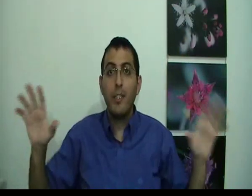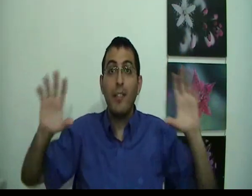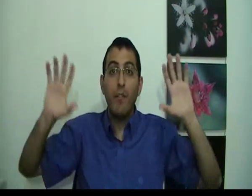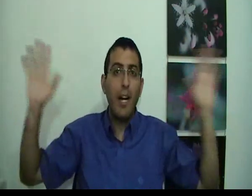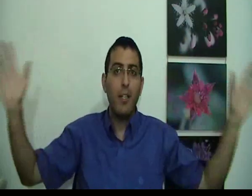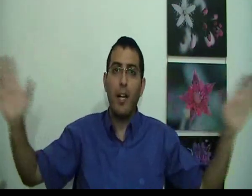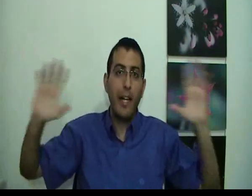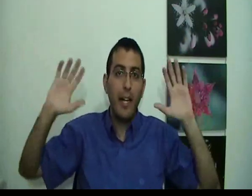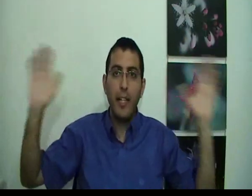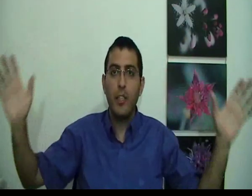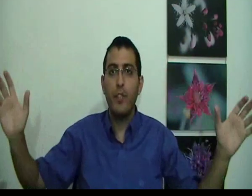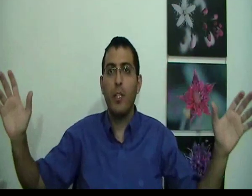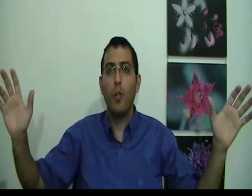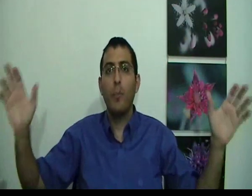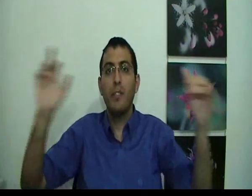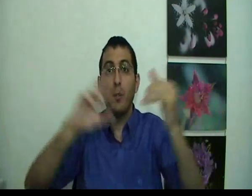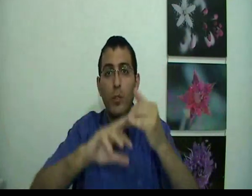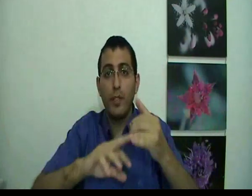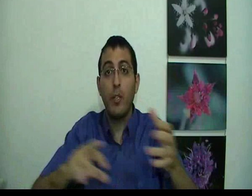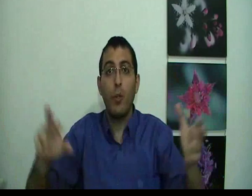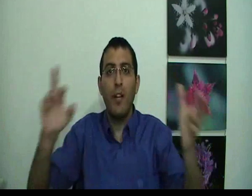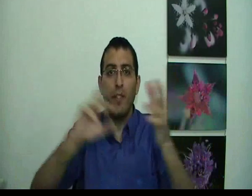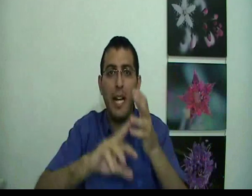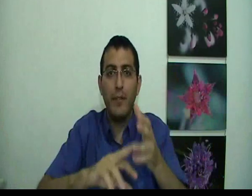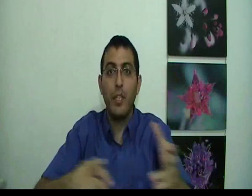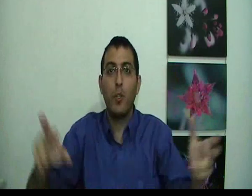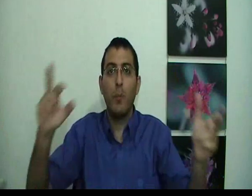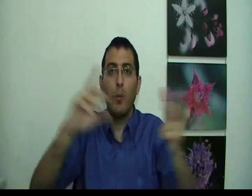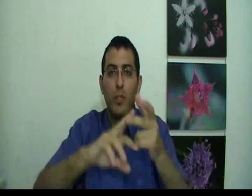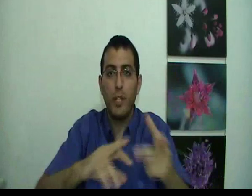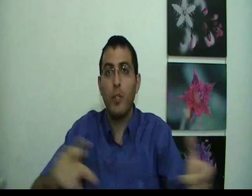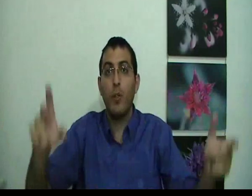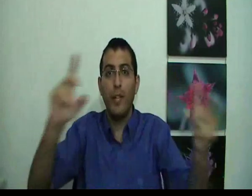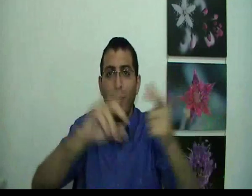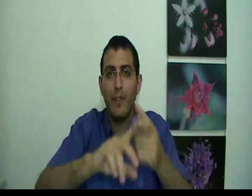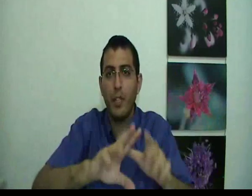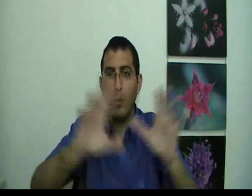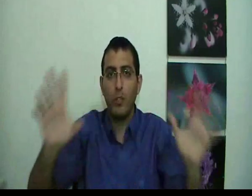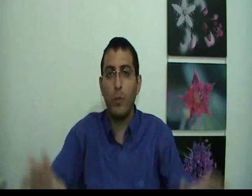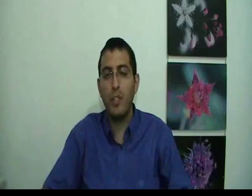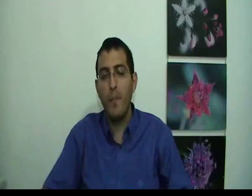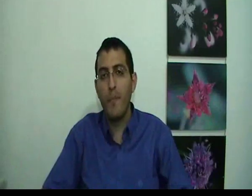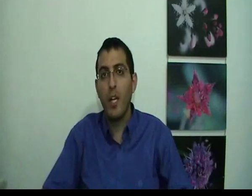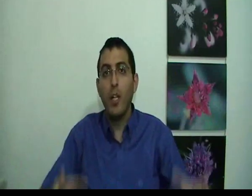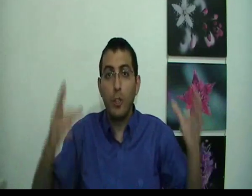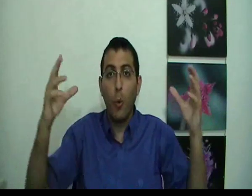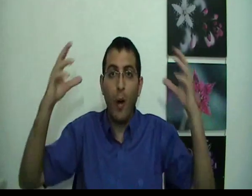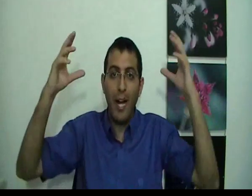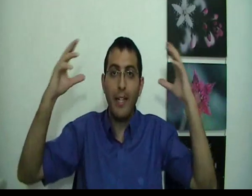את הדבר הכללי שאפשר לקרוא לו מציאות, אפשר לקרוא לו ההוויה אפשר לקרוא לו מהות, אפשר לקרוא לו אנרגיה אפשר לקרוא לו איך שרוצים שהוא העני